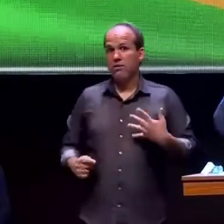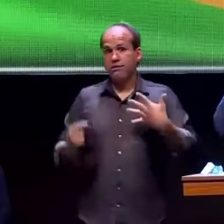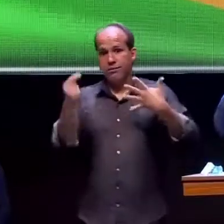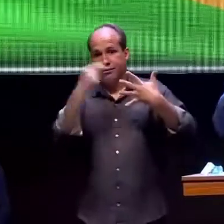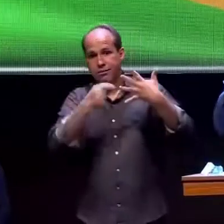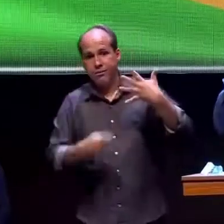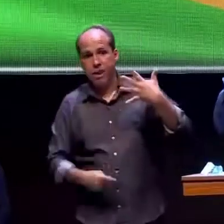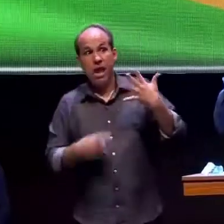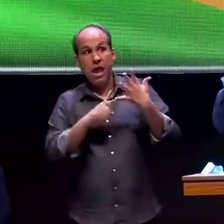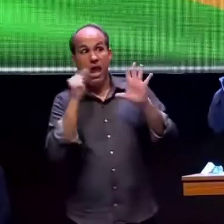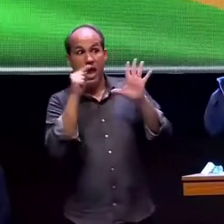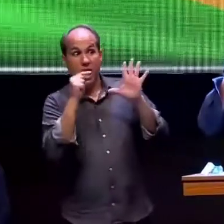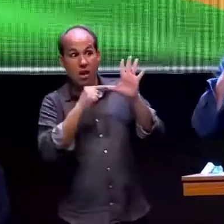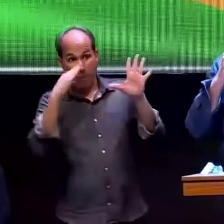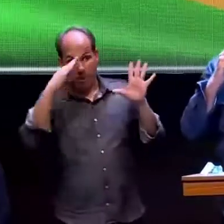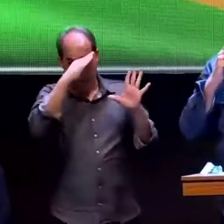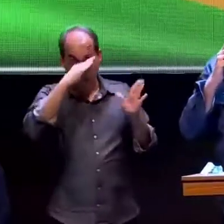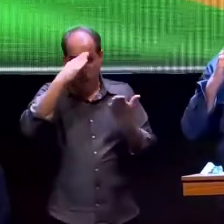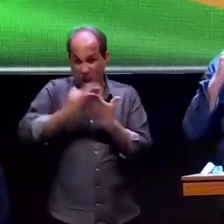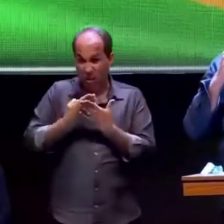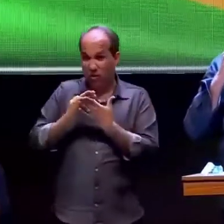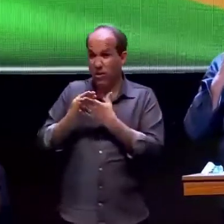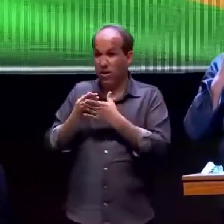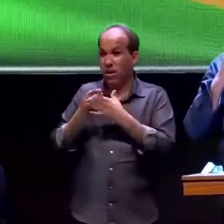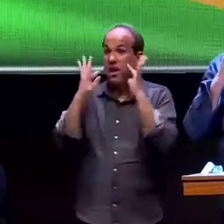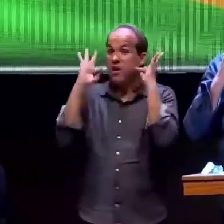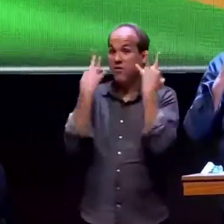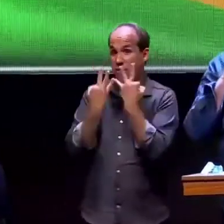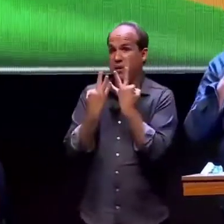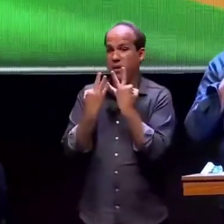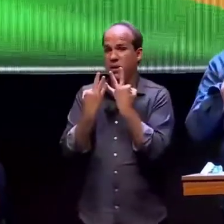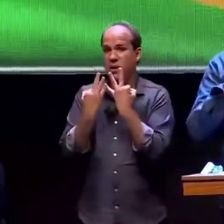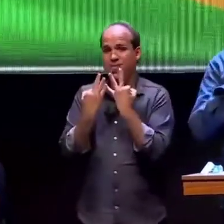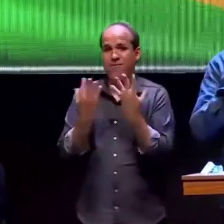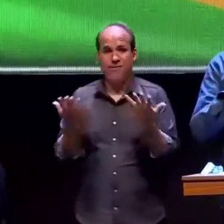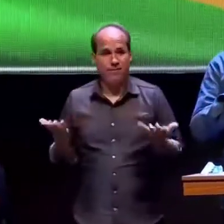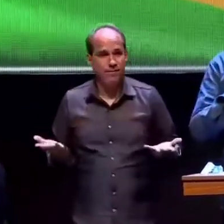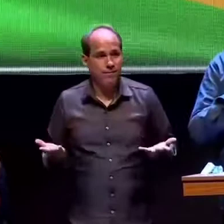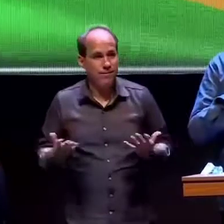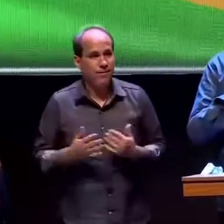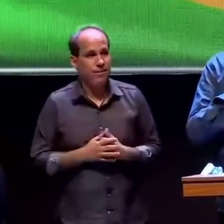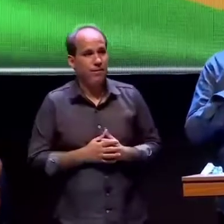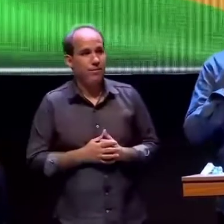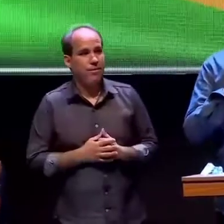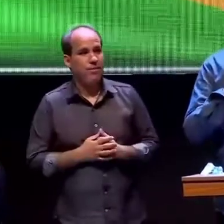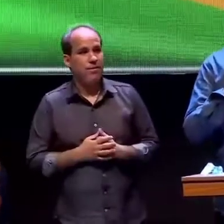que acredita na família não é isso que nós queremos